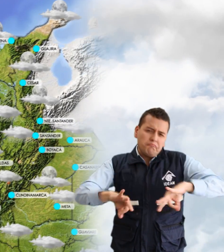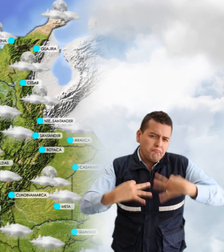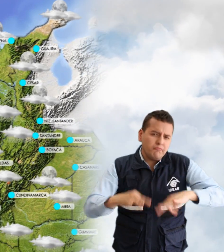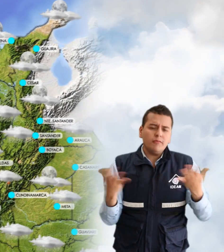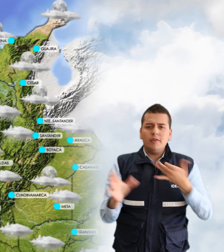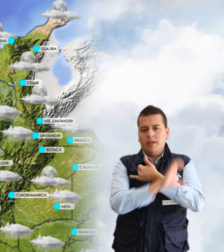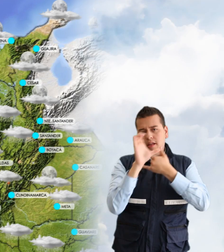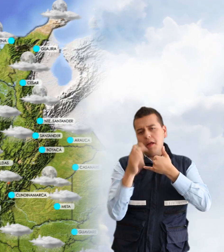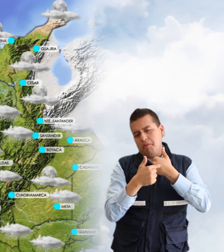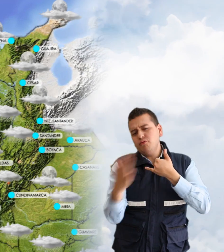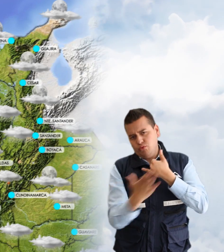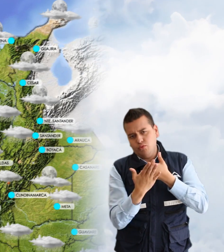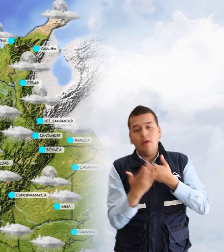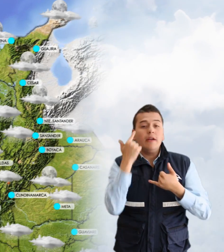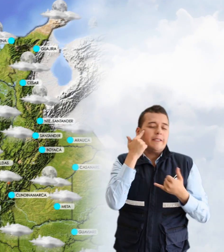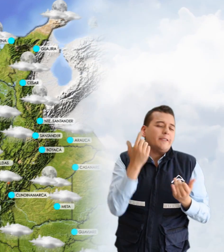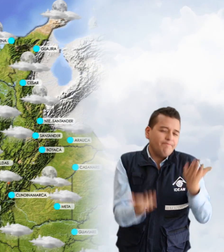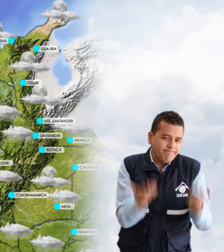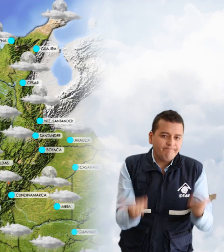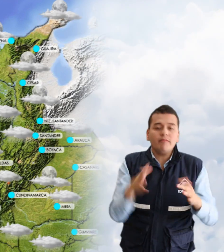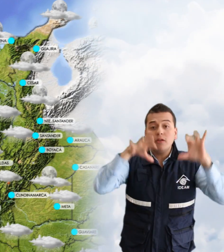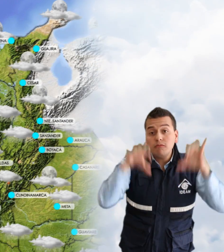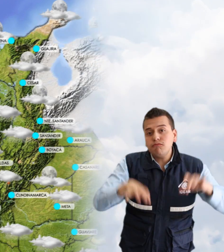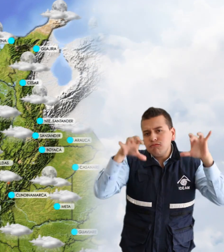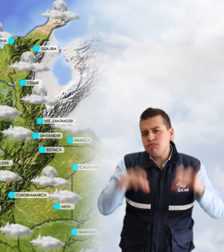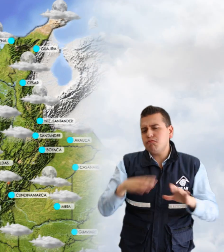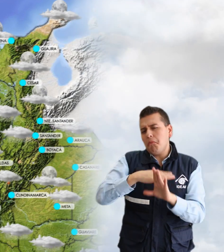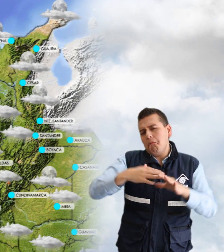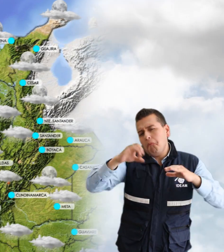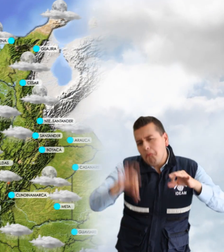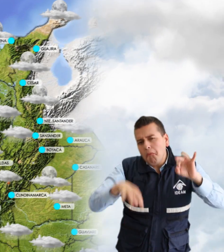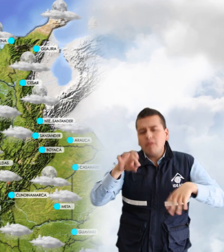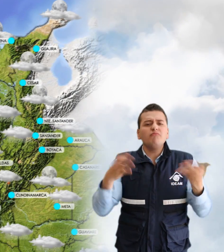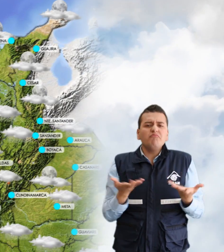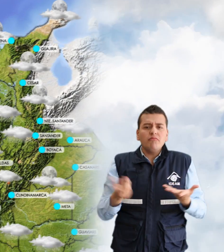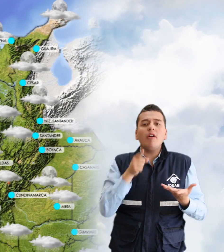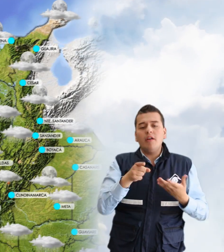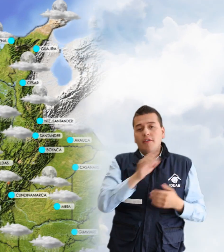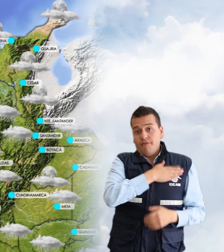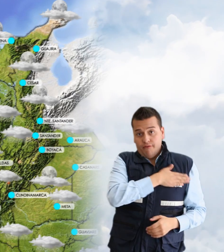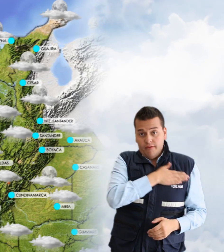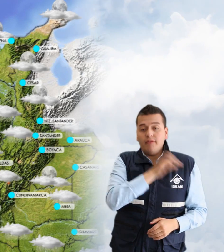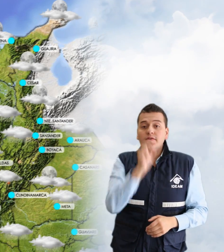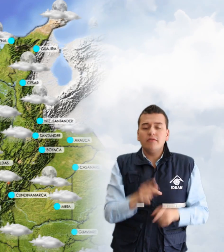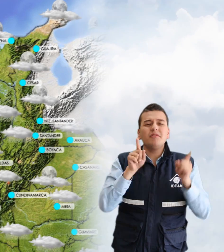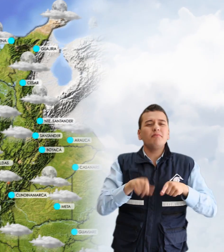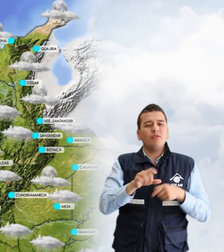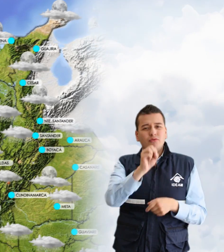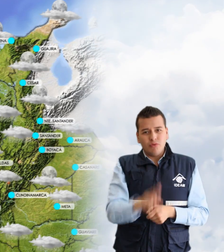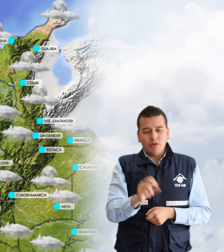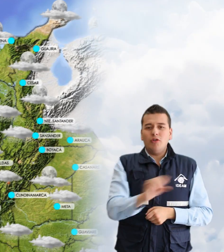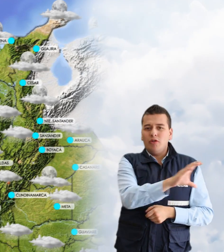la región Caribe. Sin embargo, se esperan algunas lluvias de carácter ligero sobre el sur de Bolívar y en sectores del suroccidente